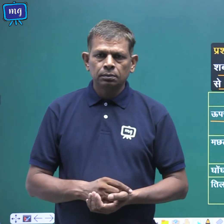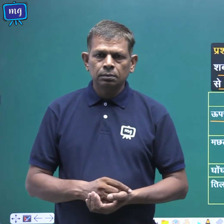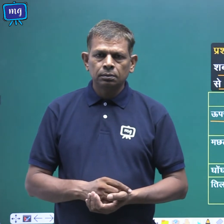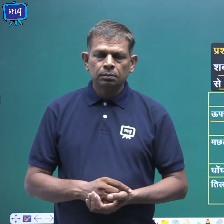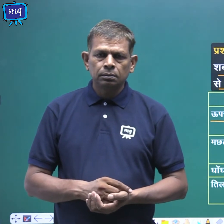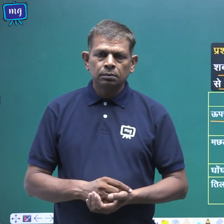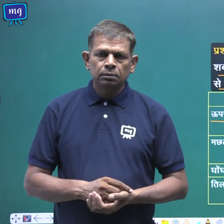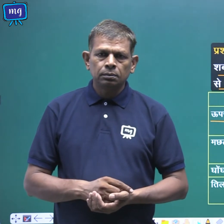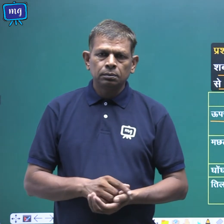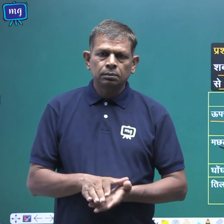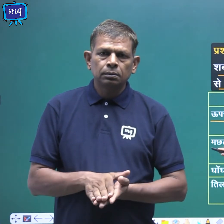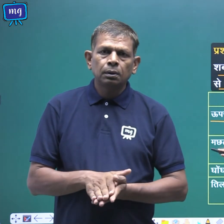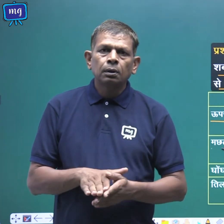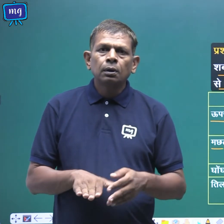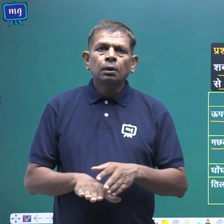मचली